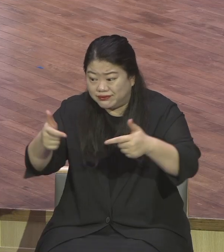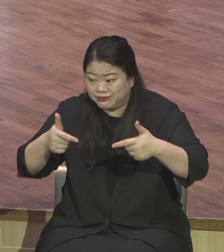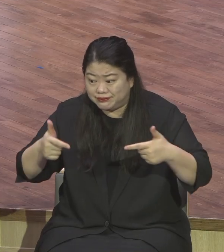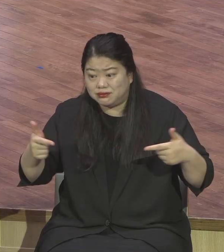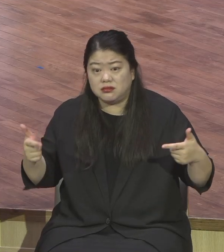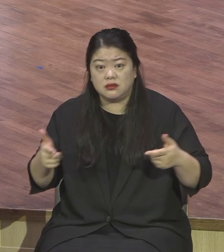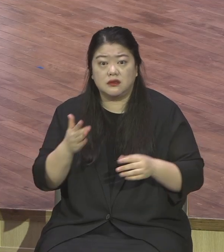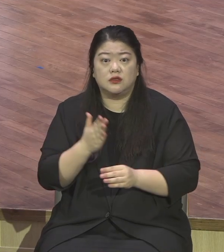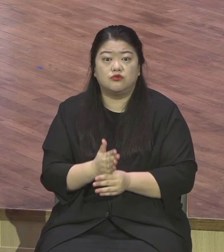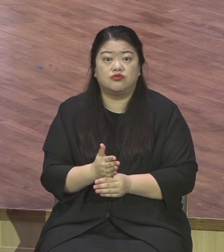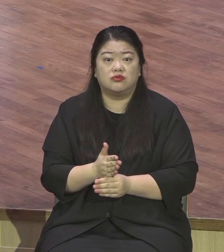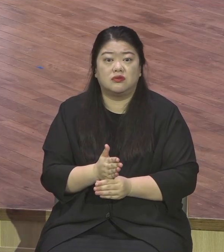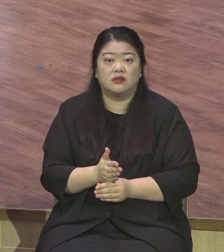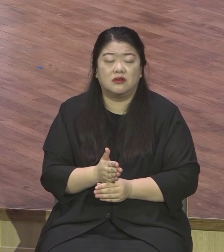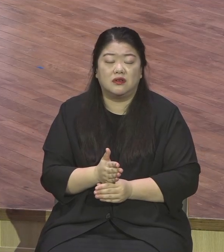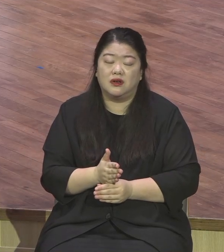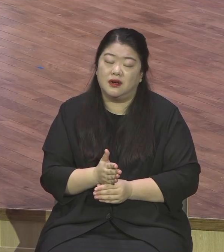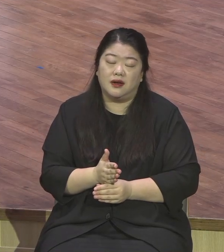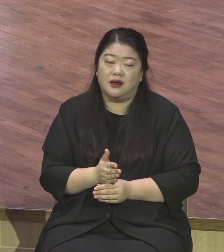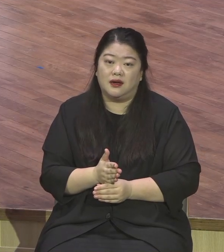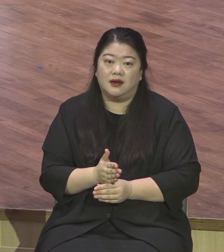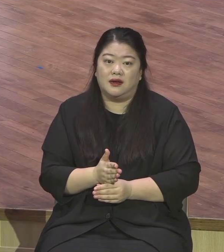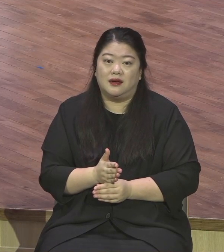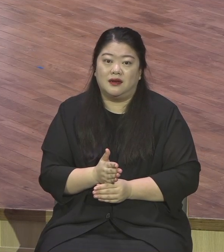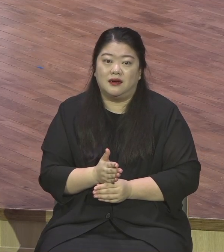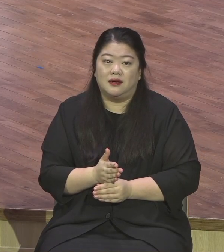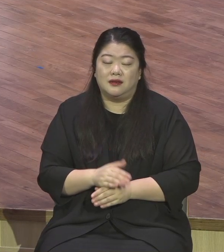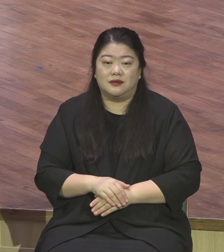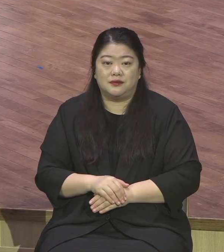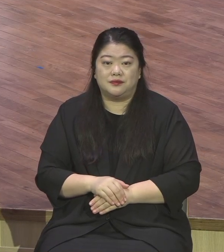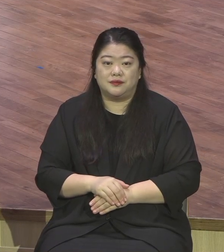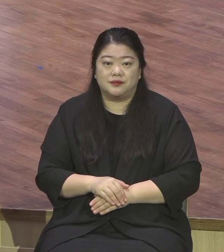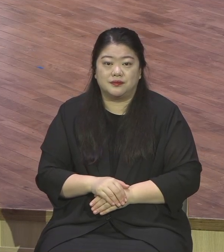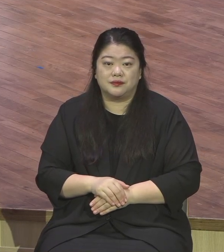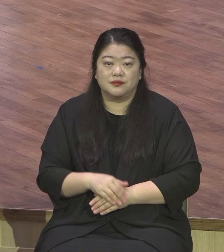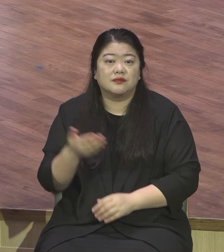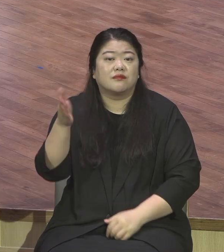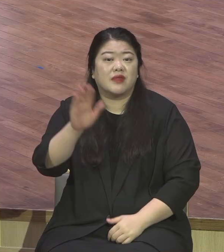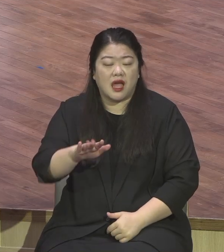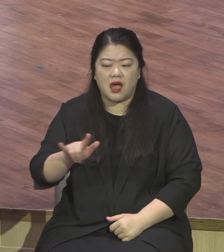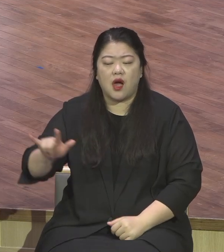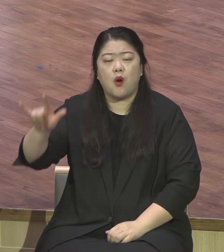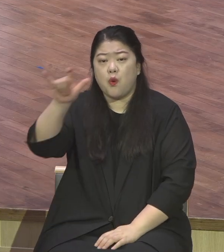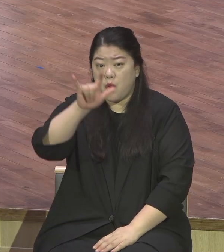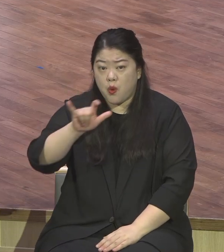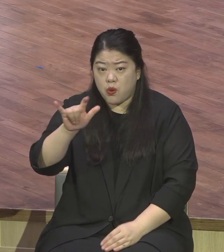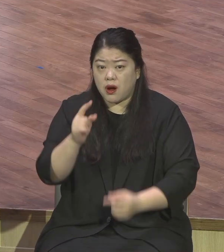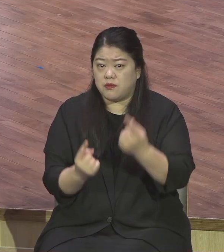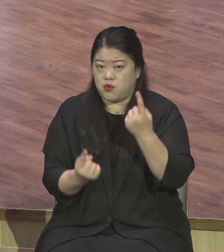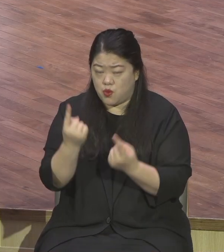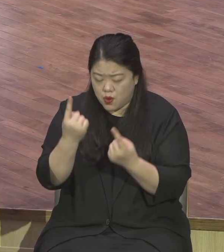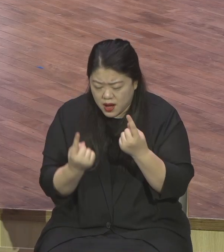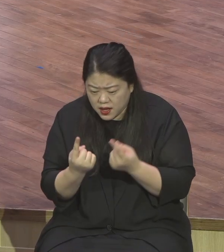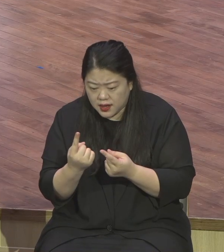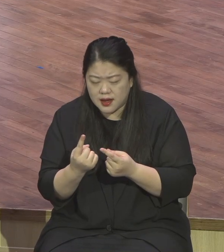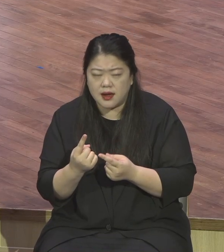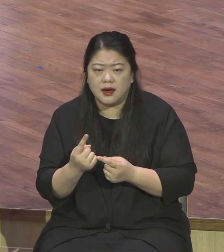이런 코로나19보다 더 무서운 인류의 최대 질병이 있습니다. 이